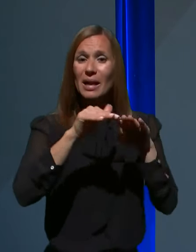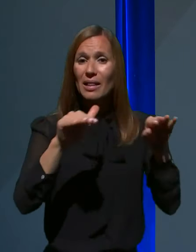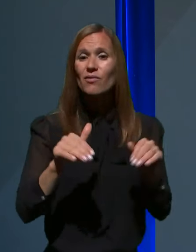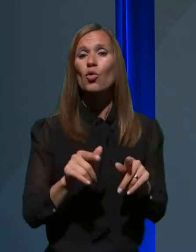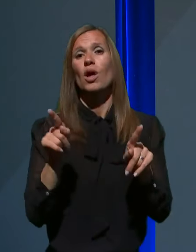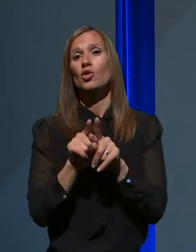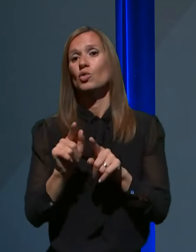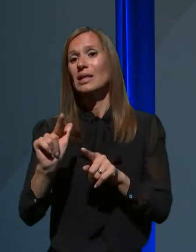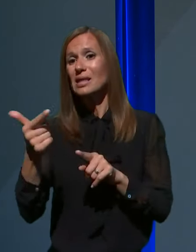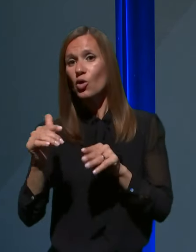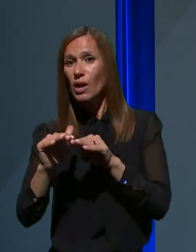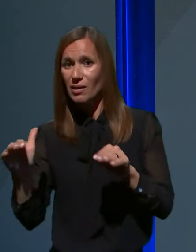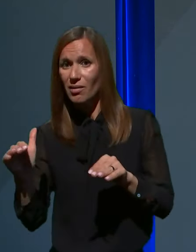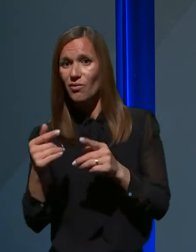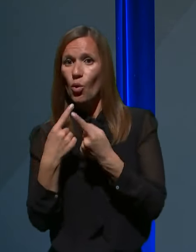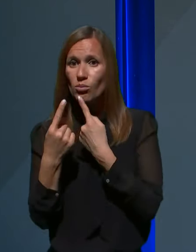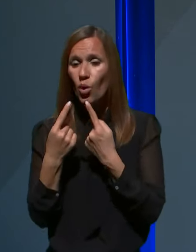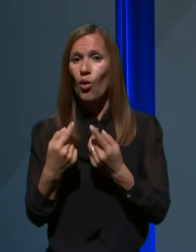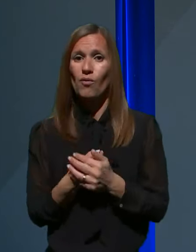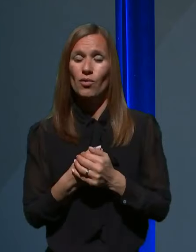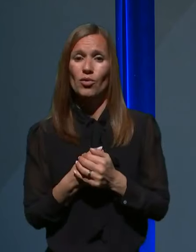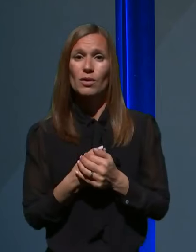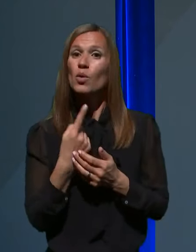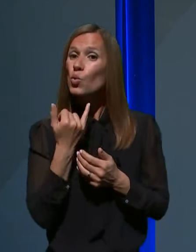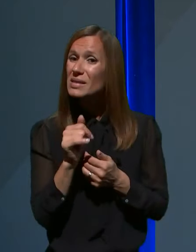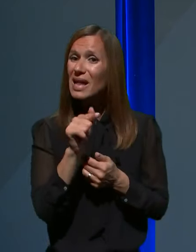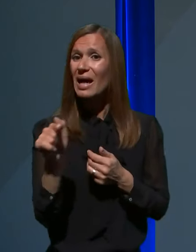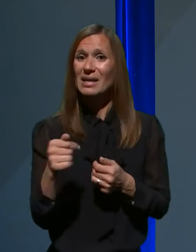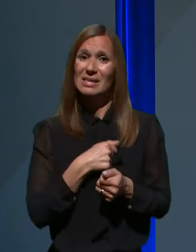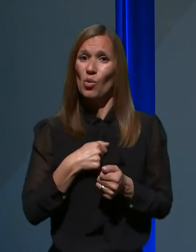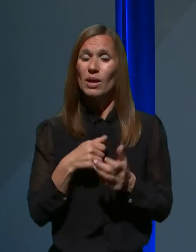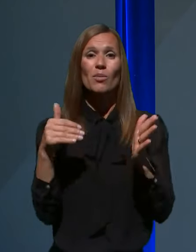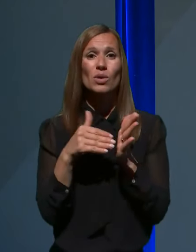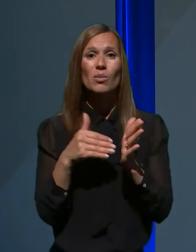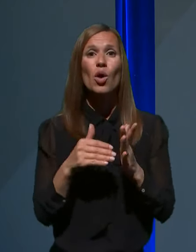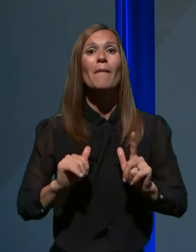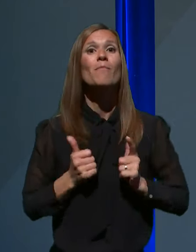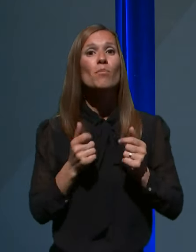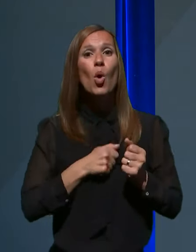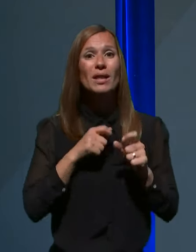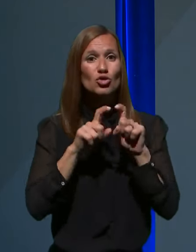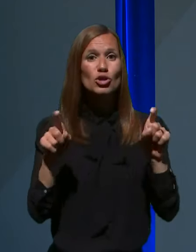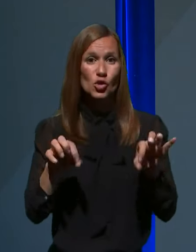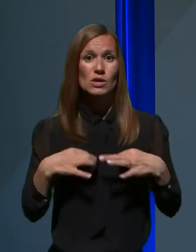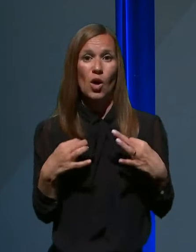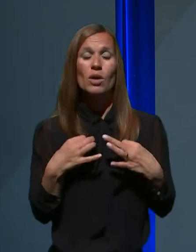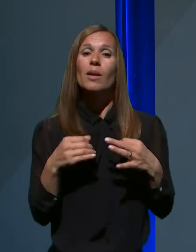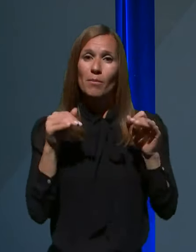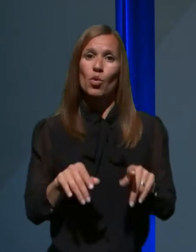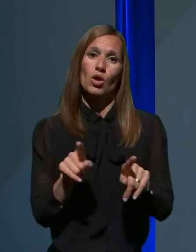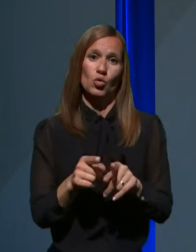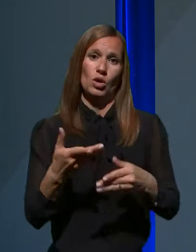sekundarnega nivoja. Vsak, ki zboli in potrebuje bolnišnično zdravljenje, ga je tudi deležen. Zato imamo